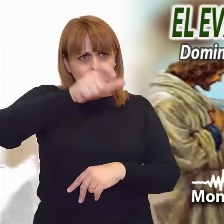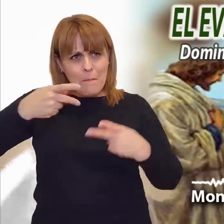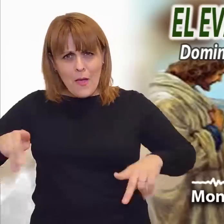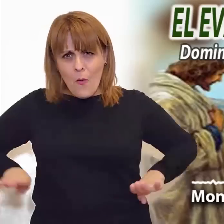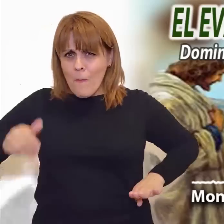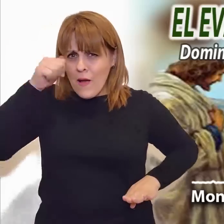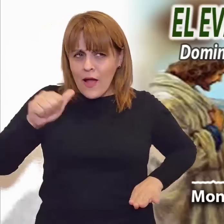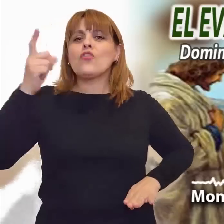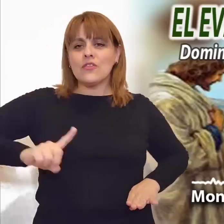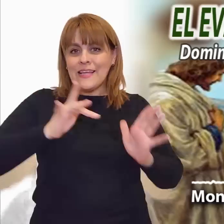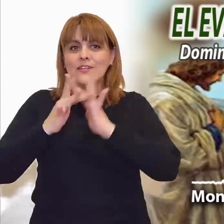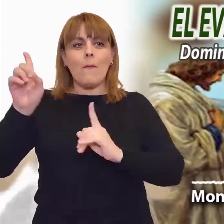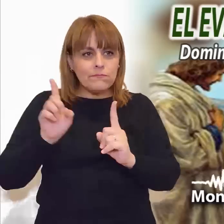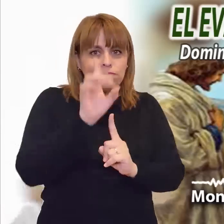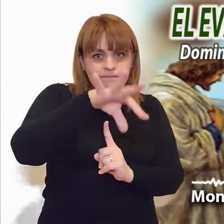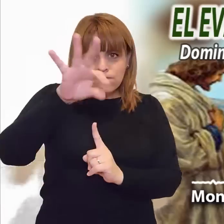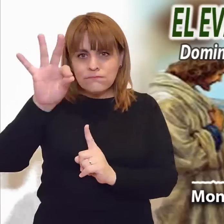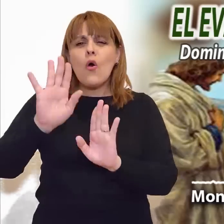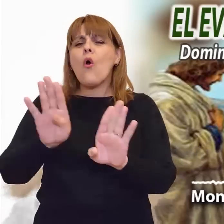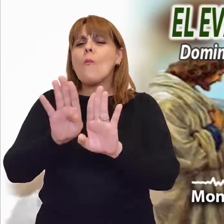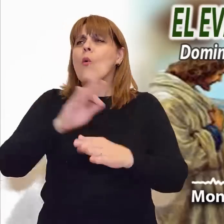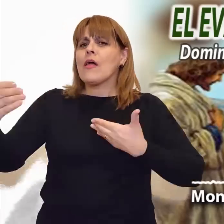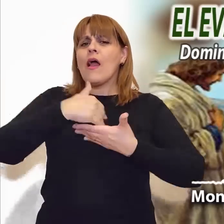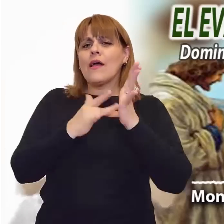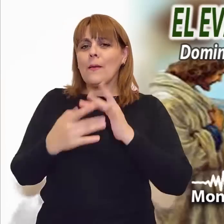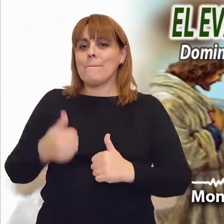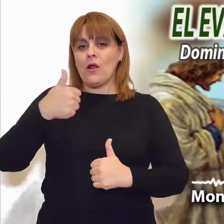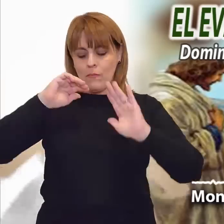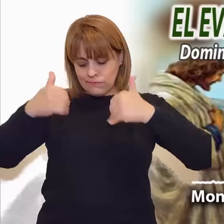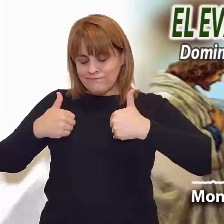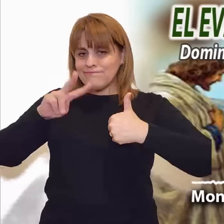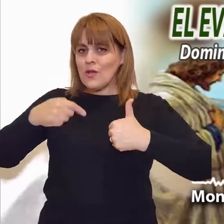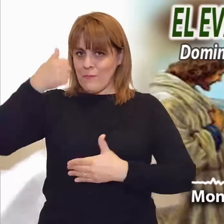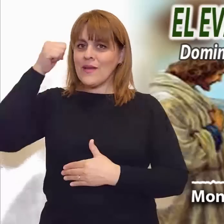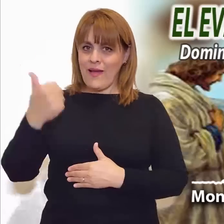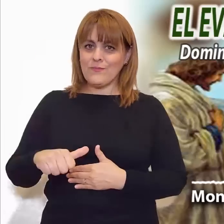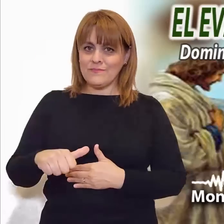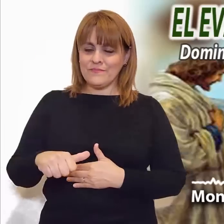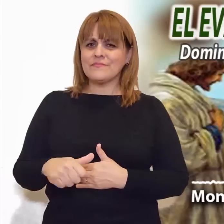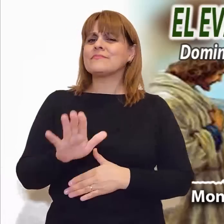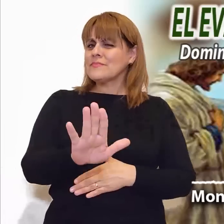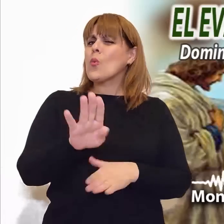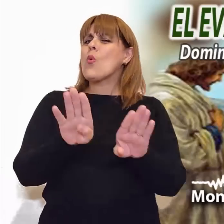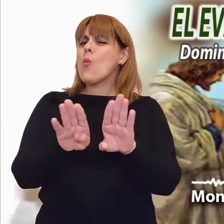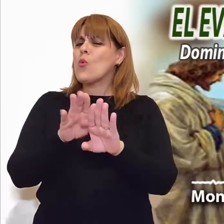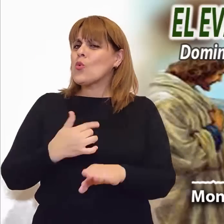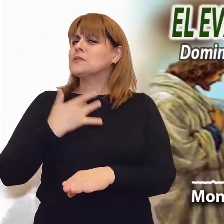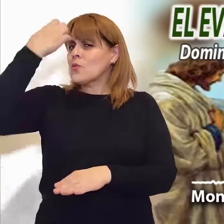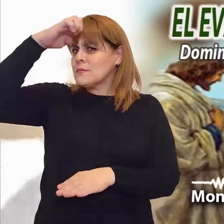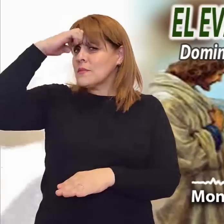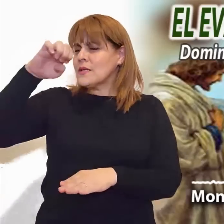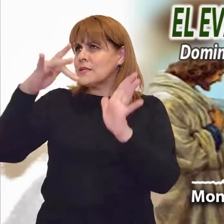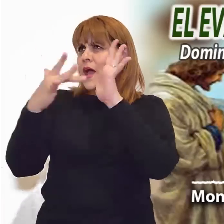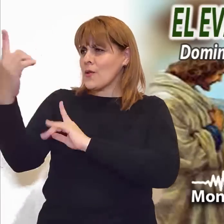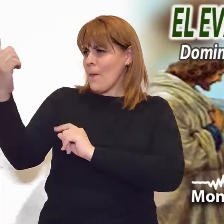parecida a la de Jesús o a la de los fariseos? Dios nuestro, de quien procede